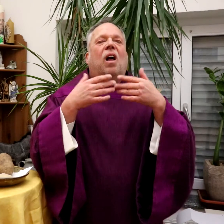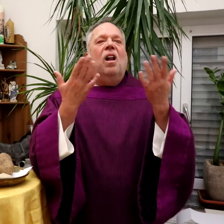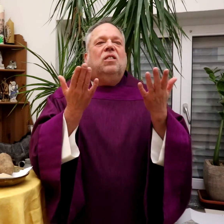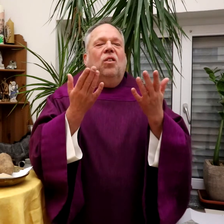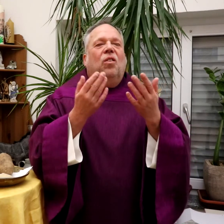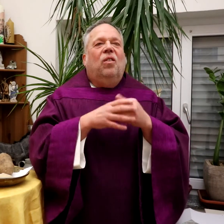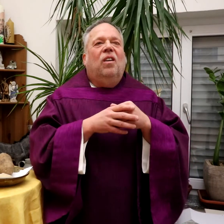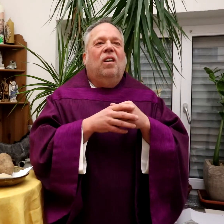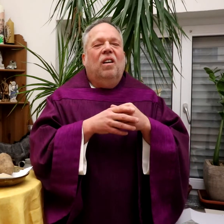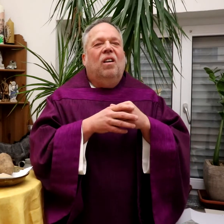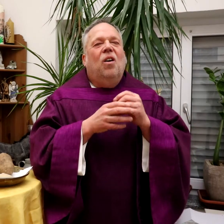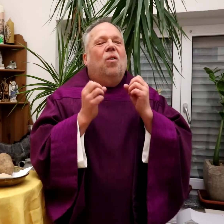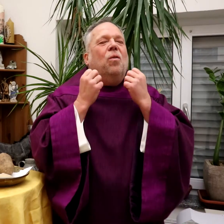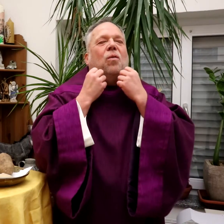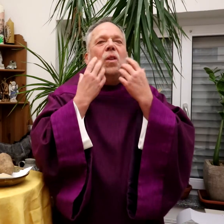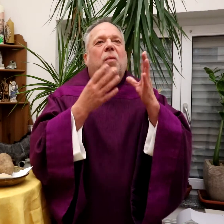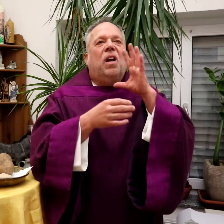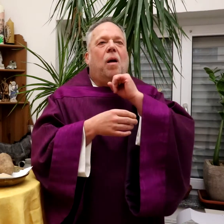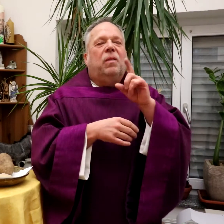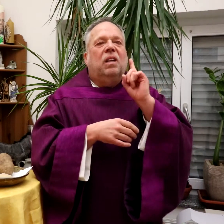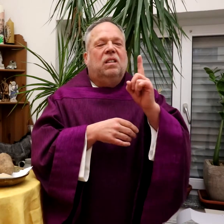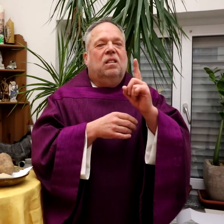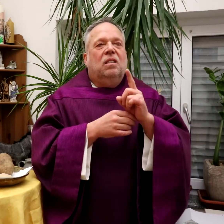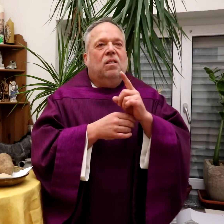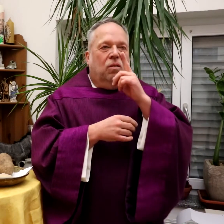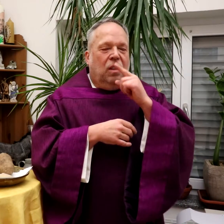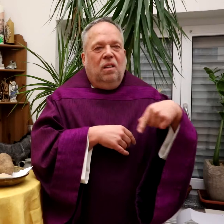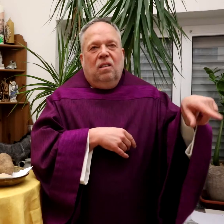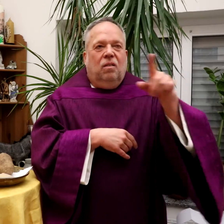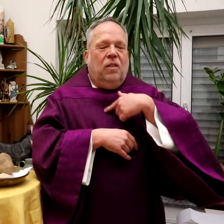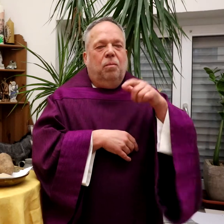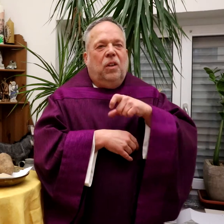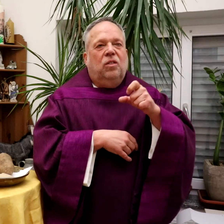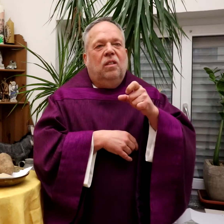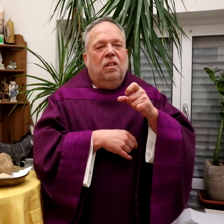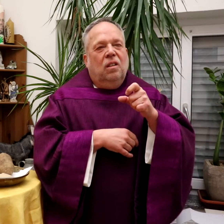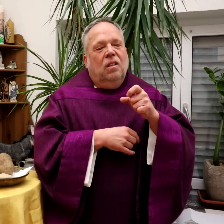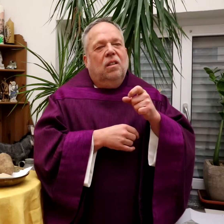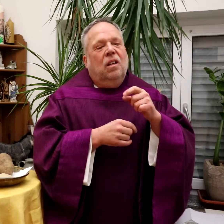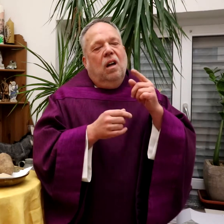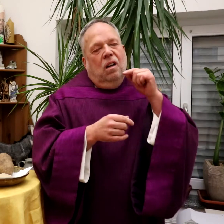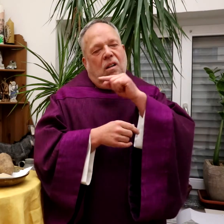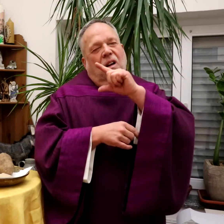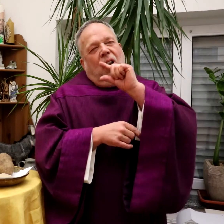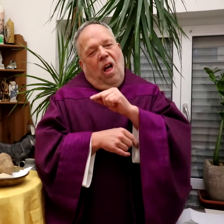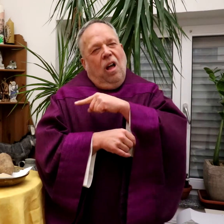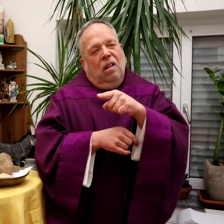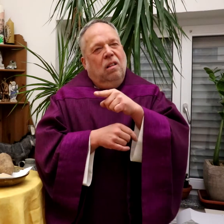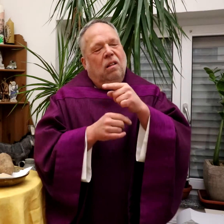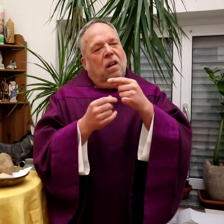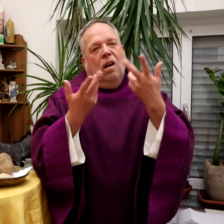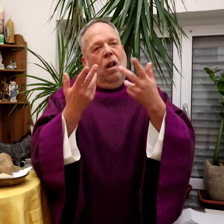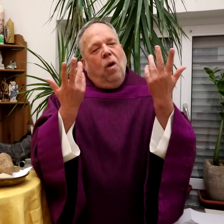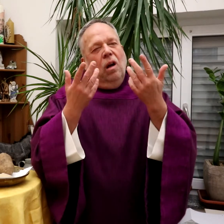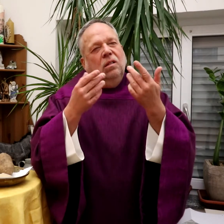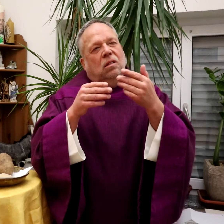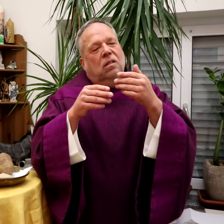Das bedeutet also, also das wunderbare Geheimnis ist, wenn wir die kleinen